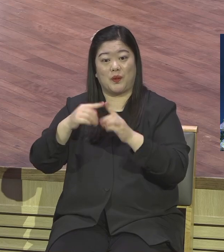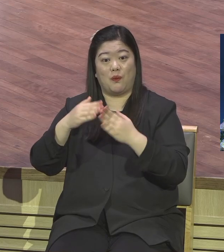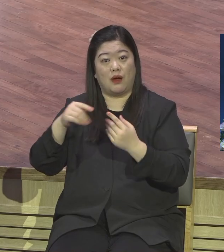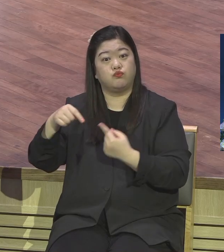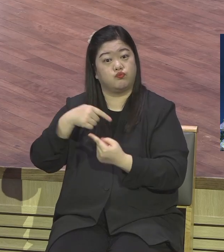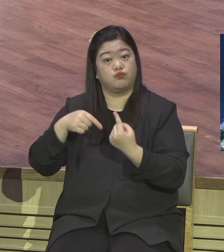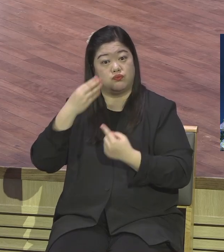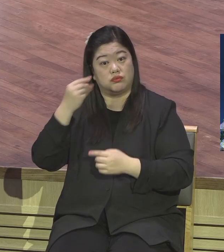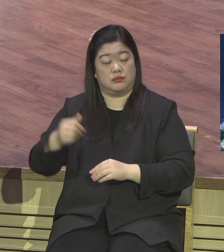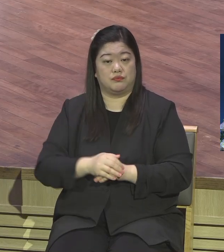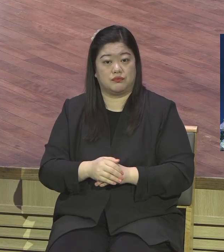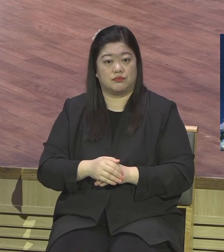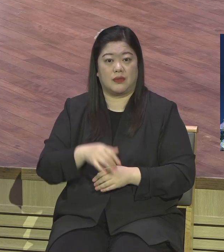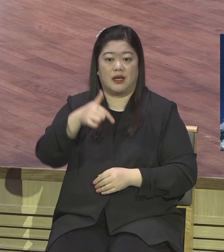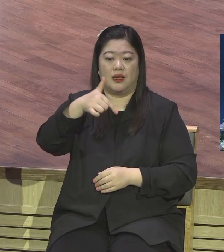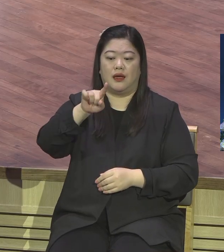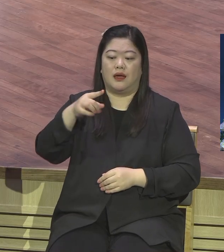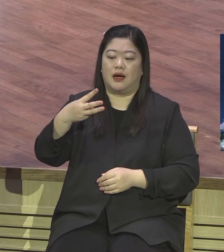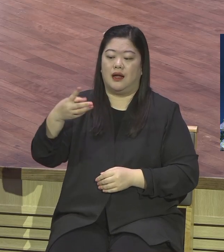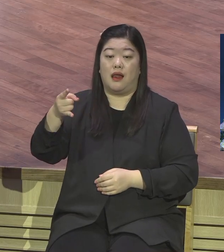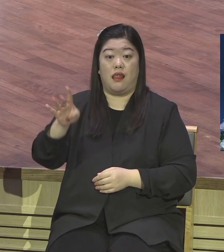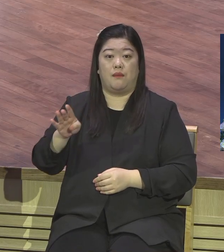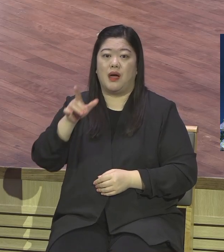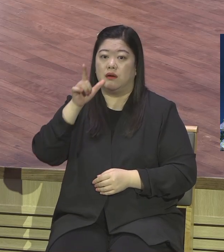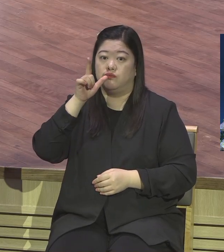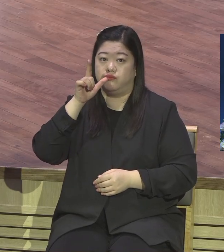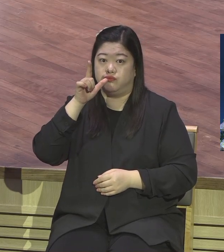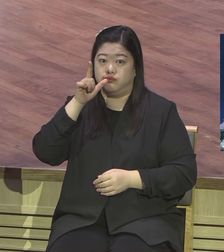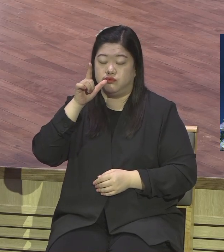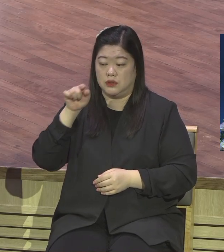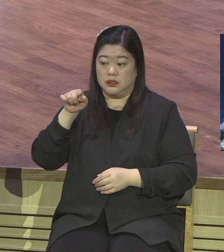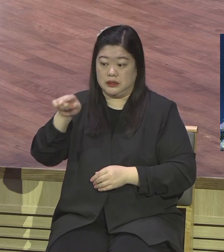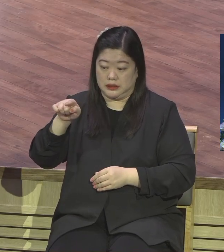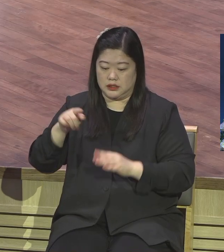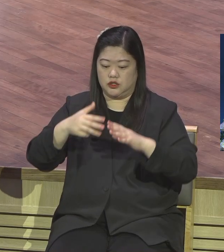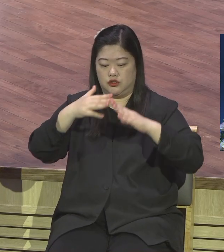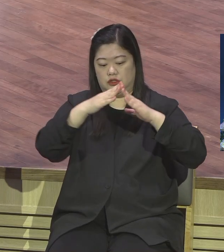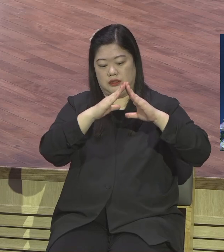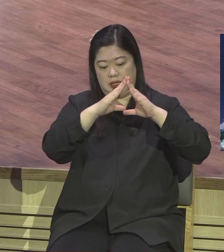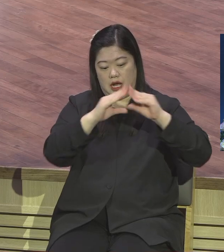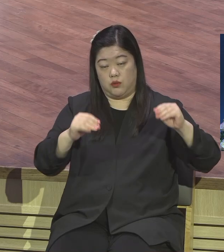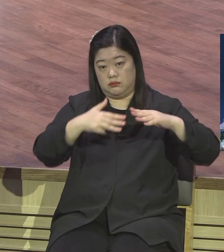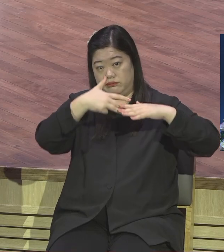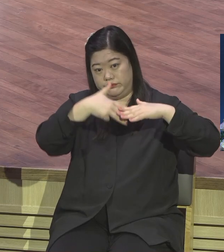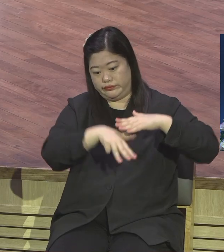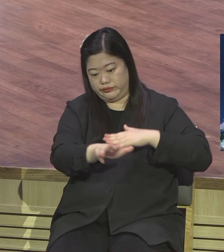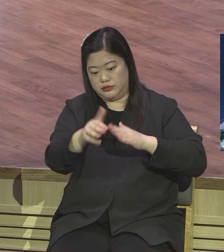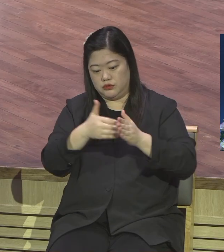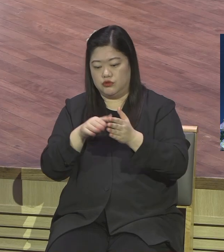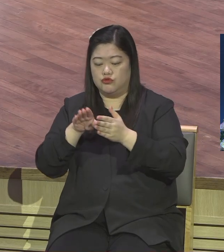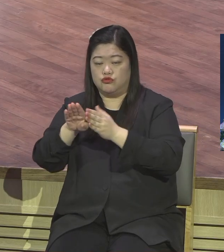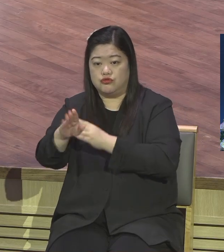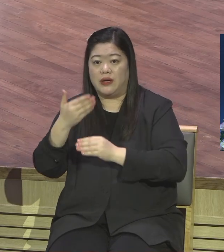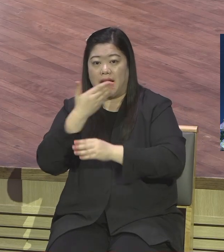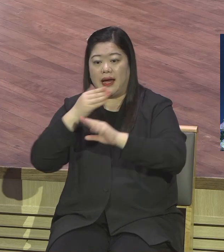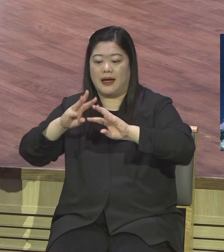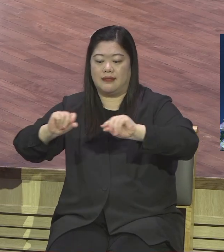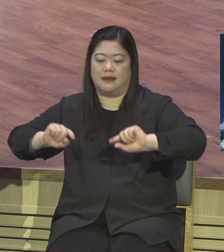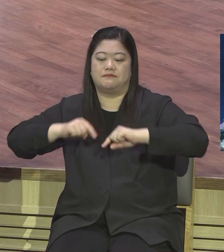85세가 되어서 말이죠 40년 광야 생활하고 출혈업해가지고 가난한 땅 들어와서 한 고백이에요